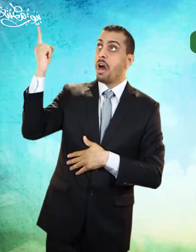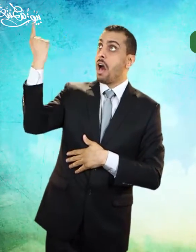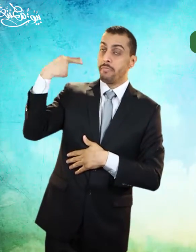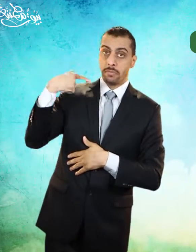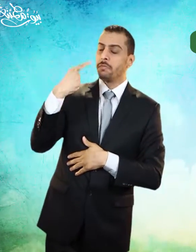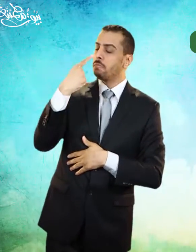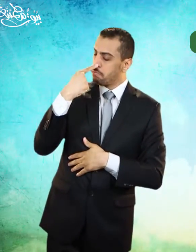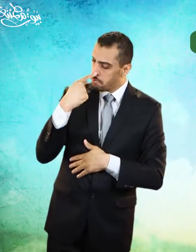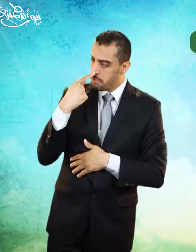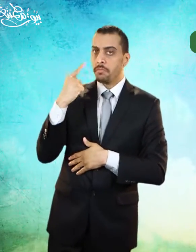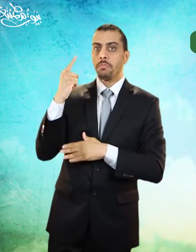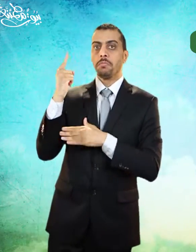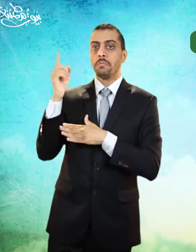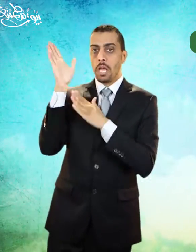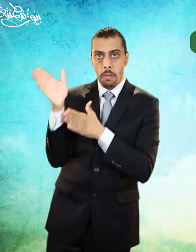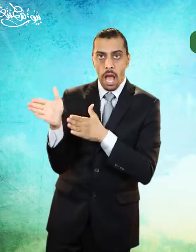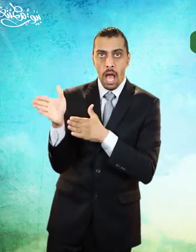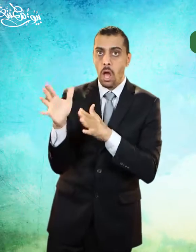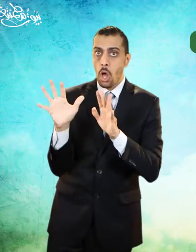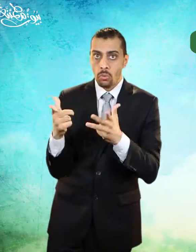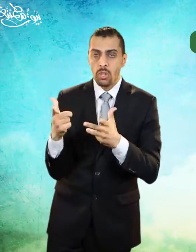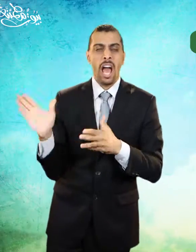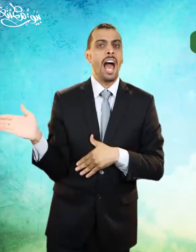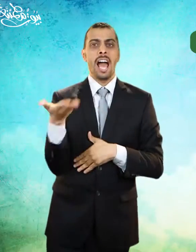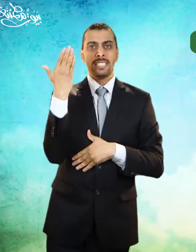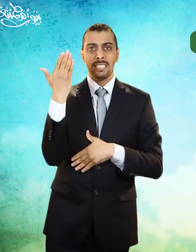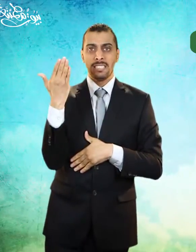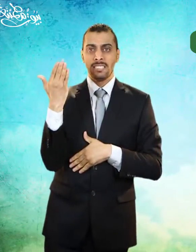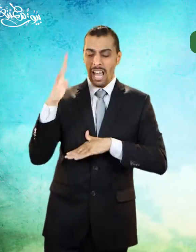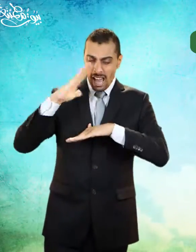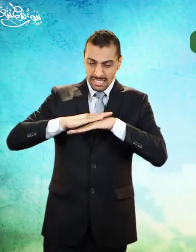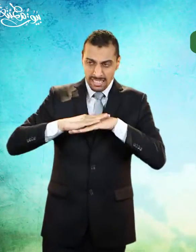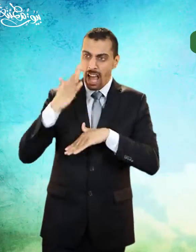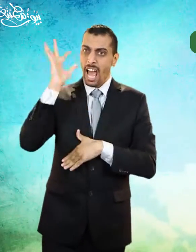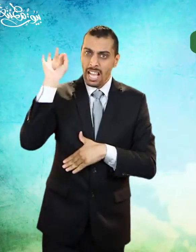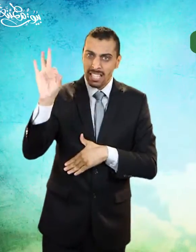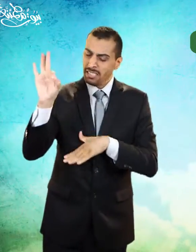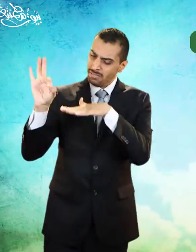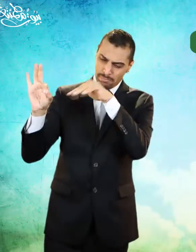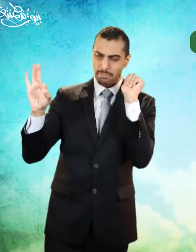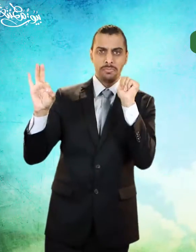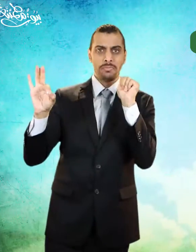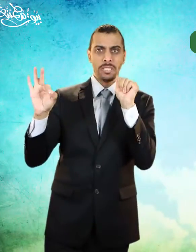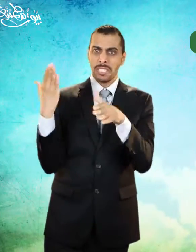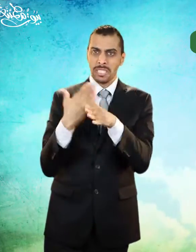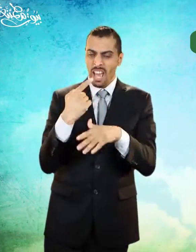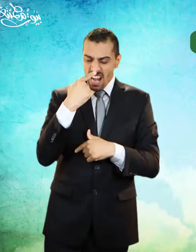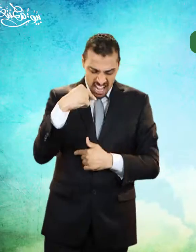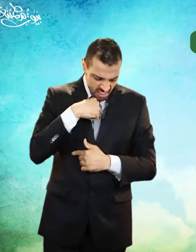جل وعلا فيترك ما نهاه الله عنه من خلق الحسد ويجاهد